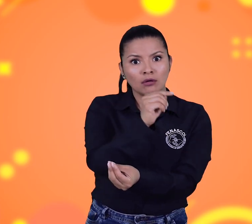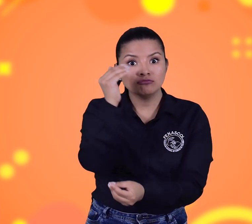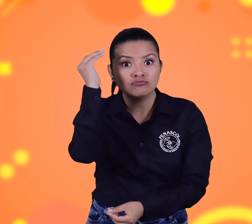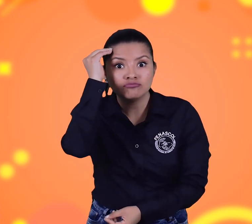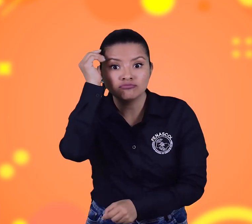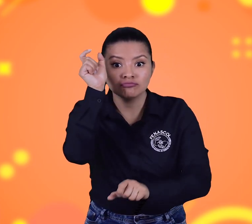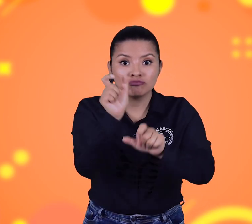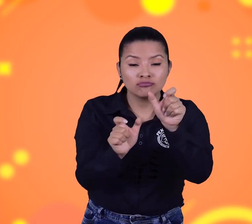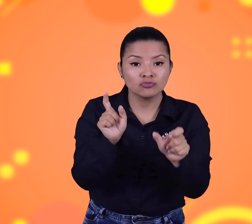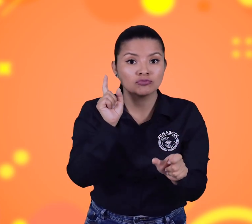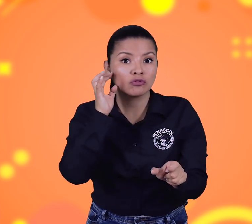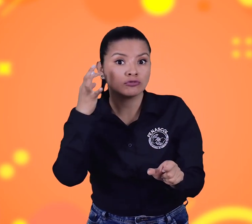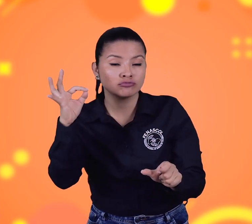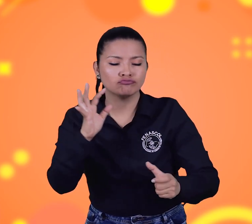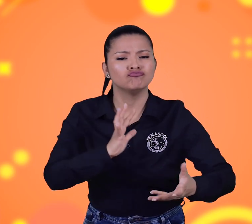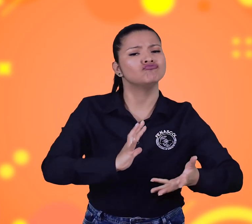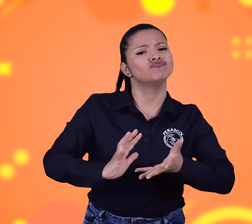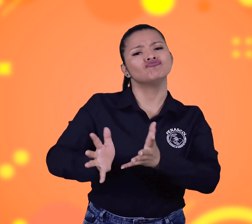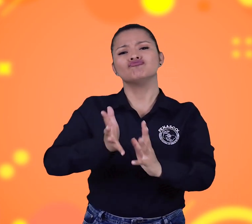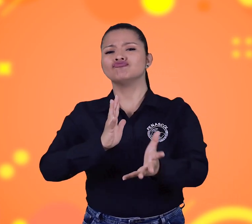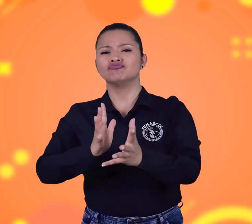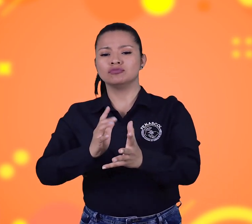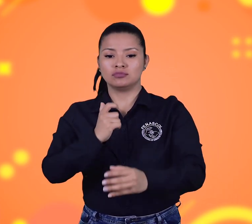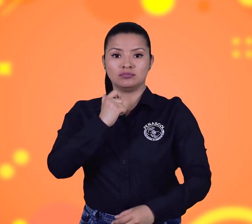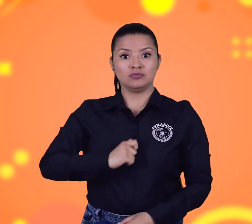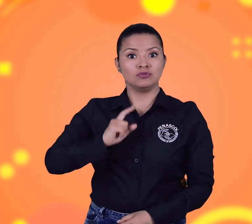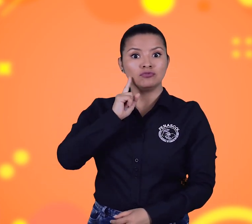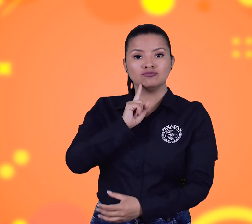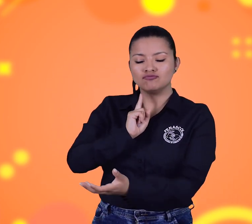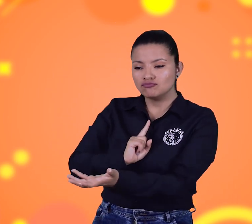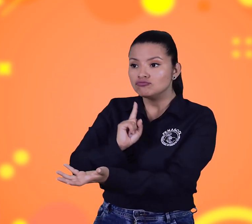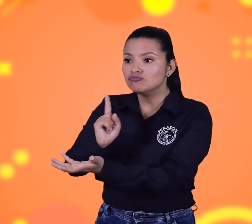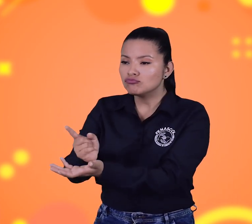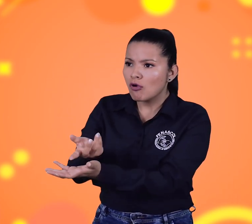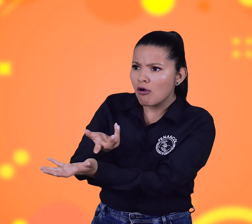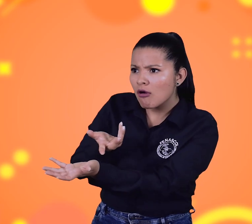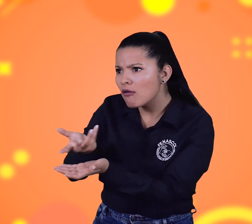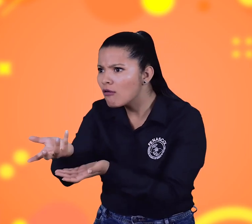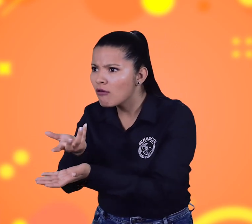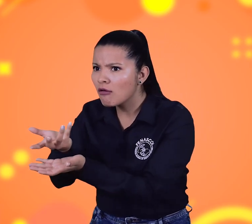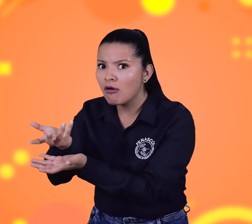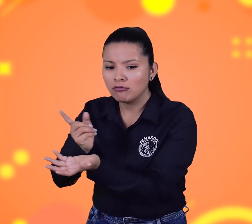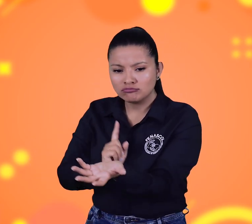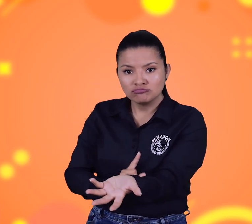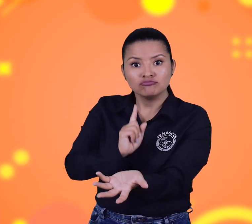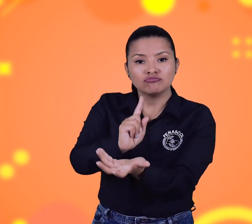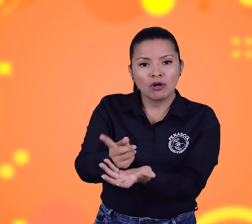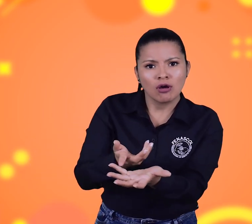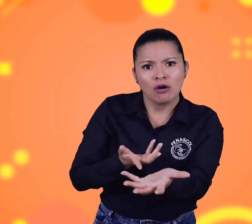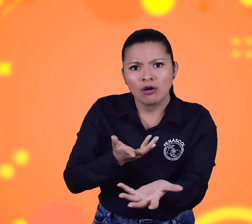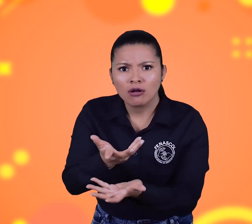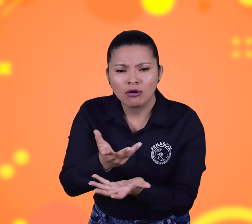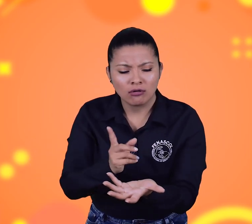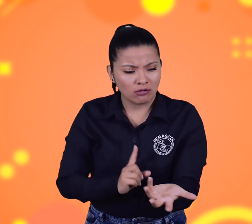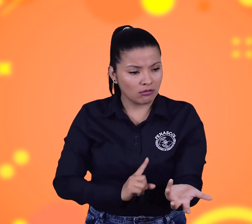al momento en que una persona sorda llegue a cada uno de los grupos mencionados, se podría generar una